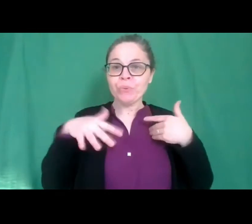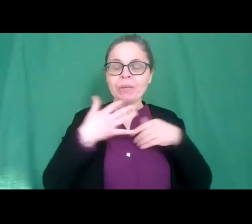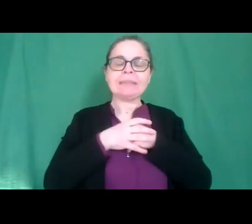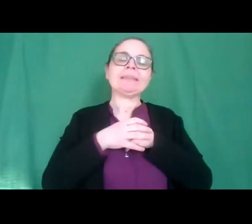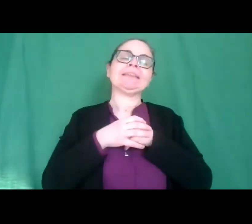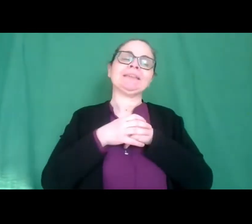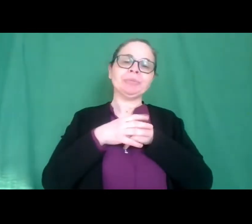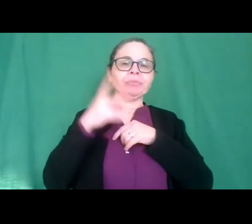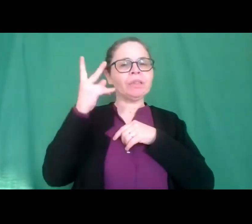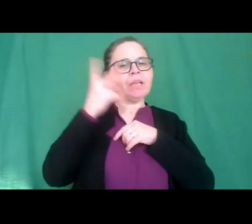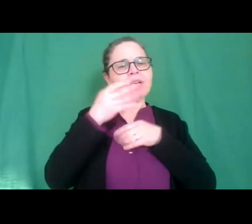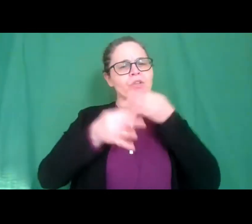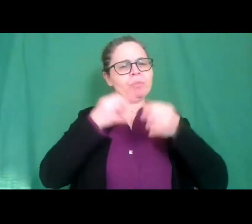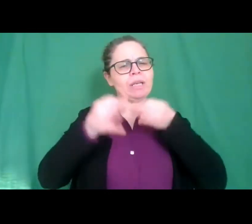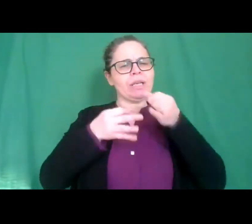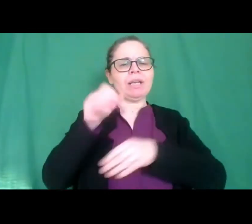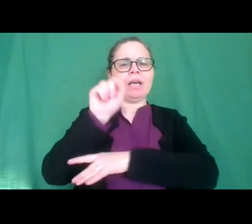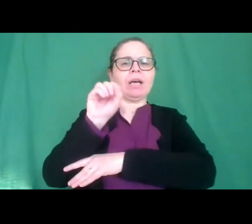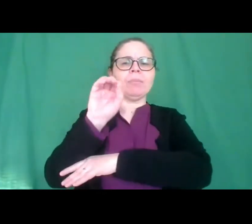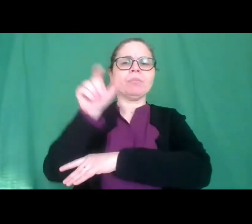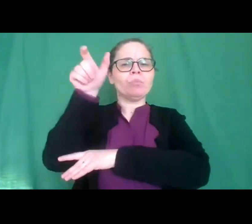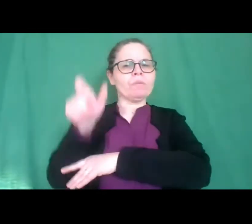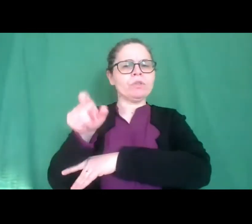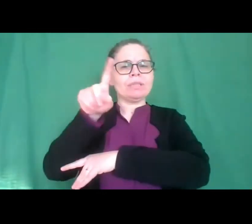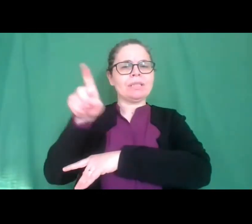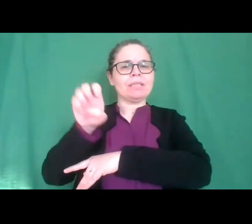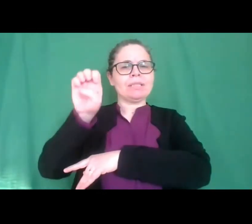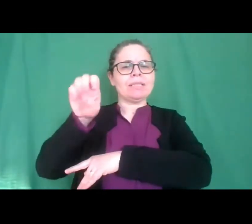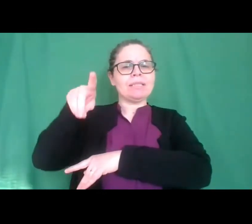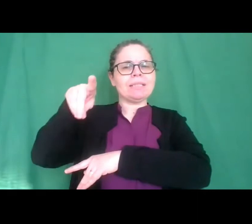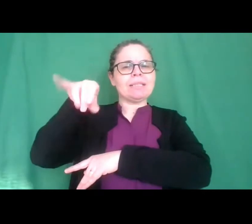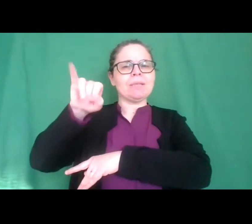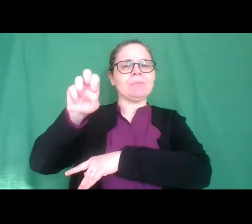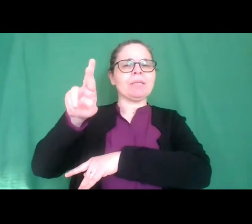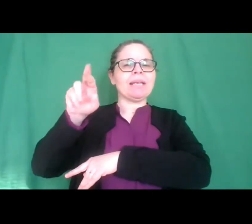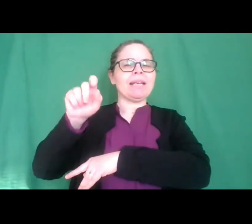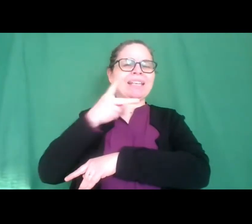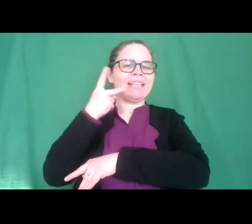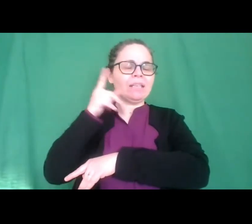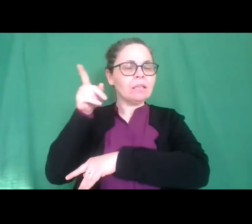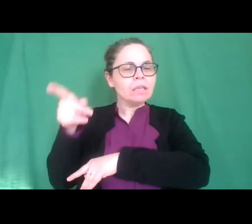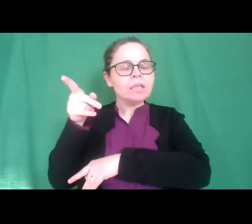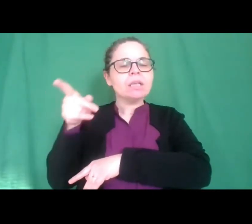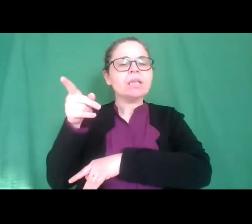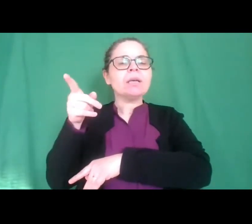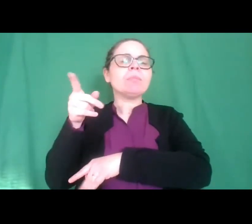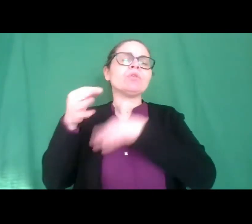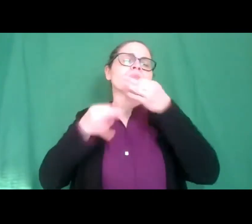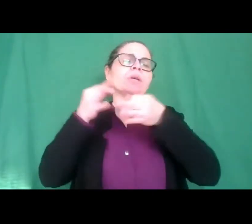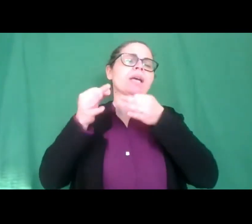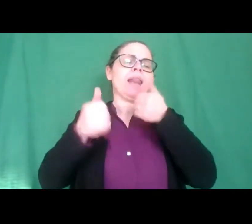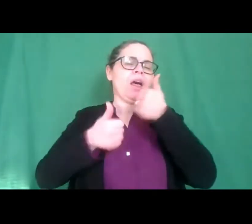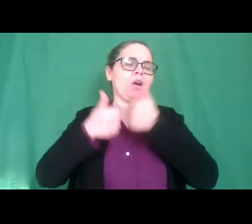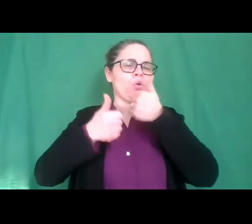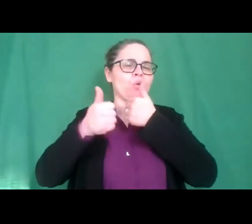concorso la professoressa zeppieri federica che è stata componente della commissione che ha selezionato i